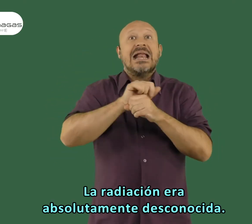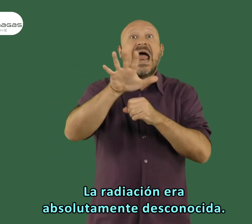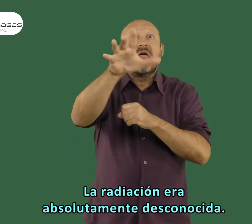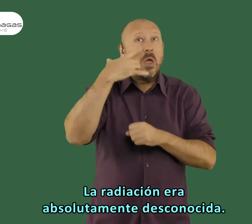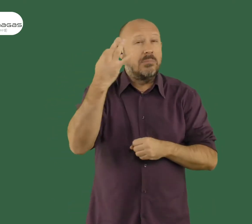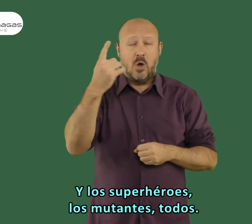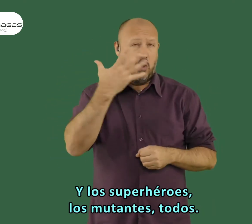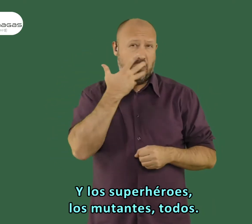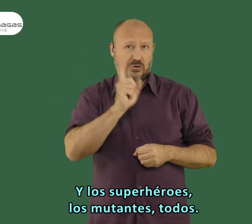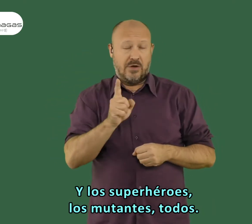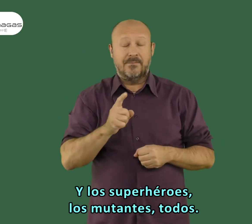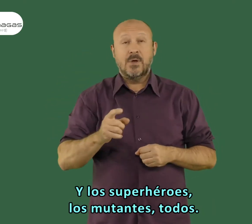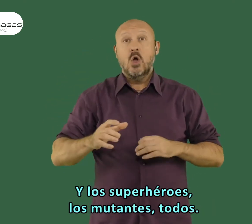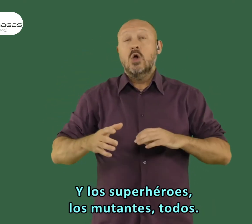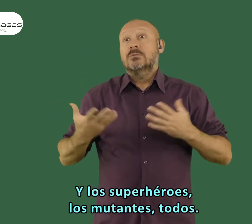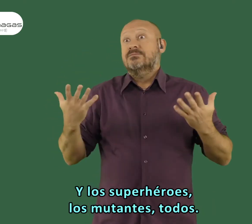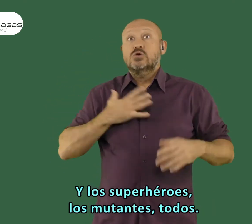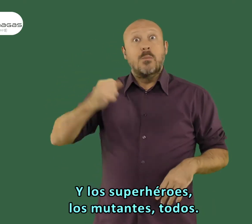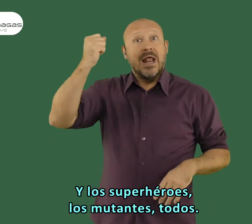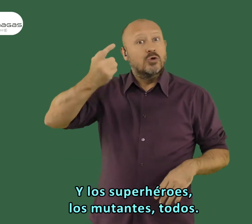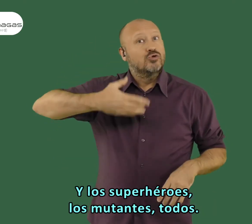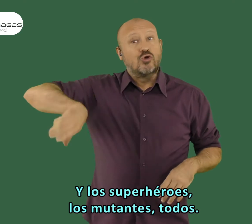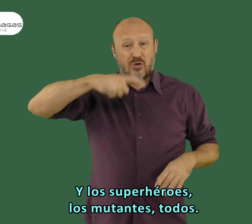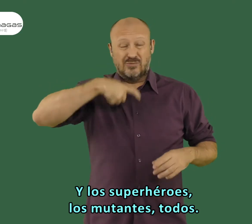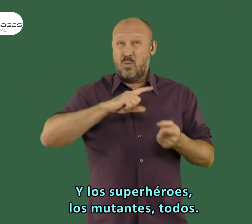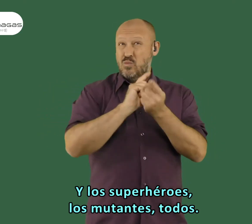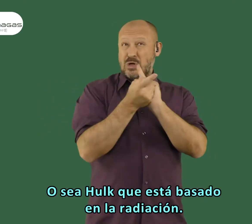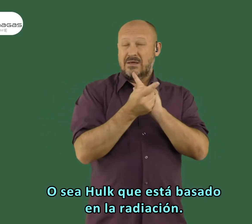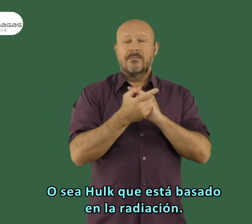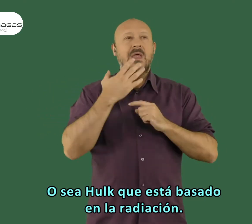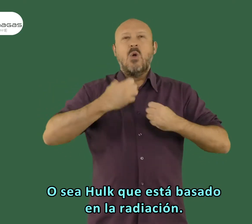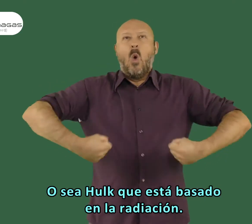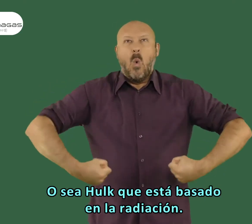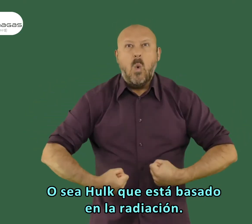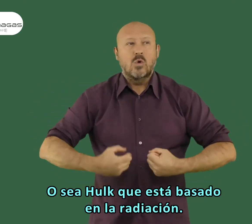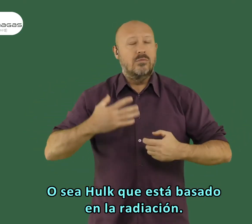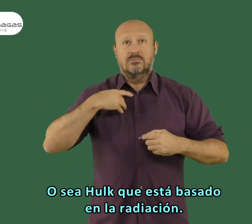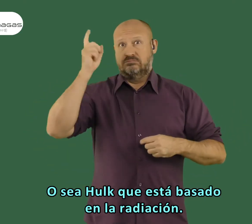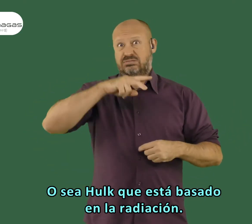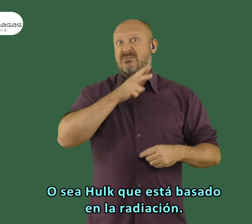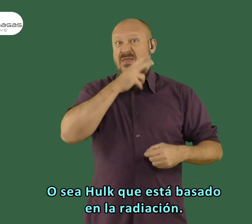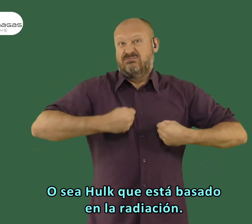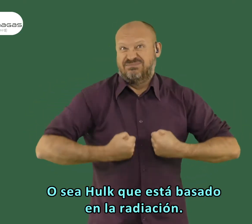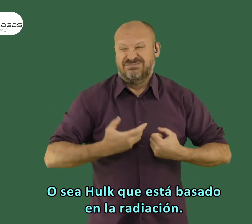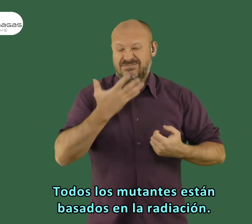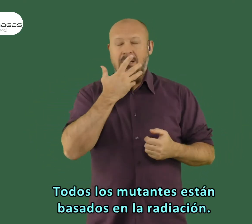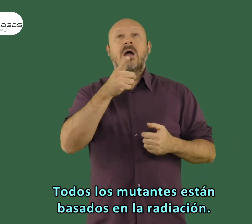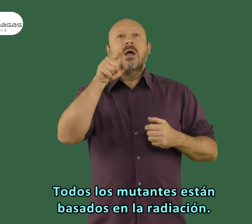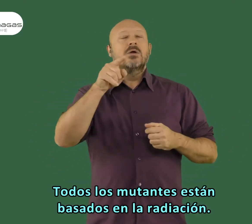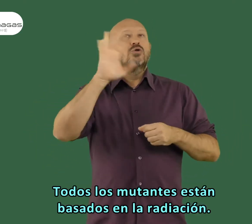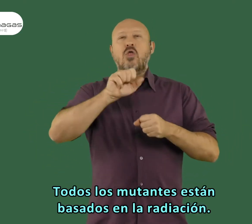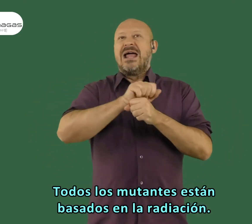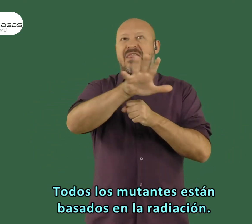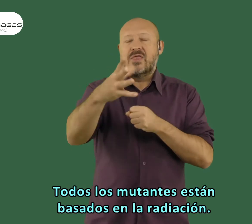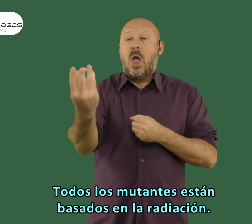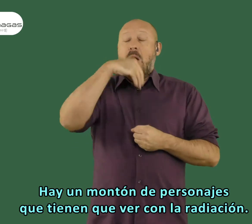era absolutamente desconocida. Y los superhéroes, los mutantes, todos... O sea, Hulk está basado en la radiación, todos los